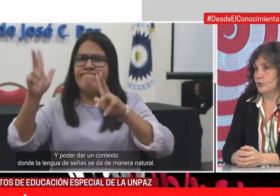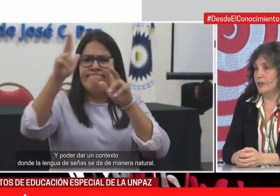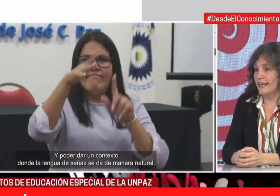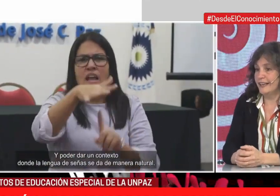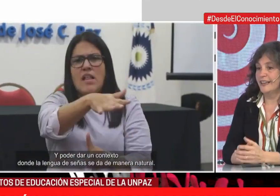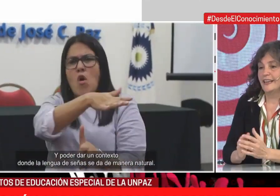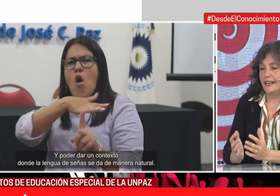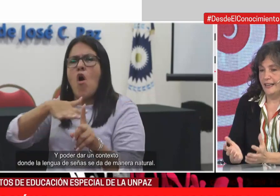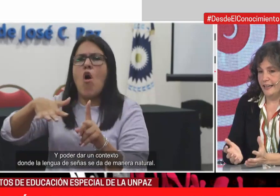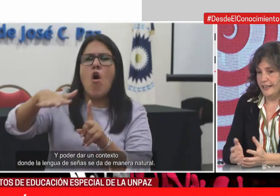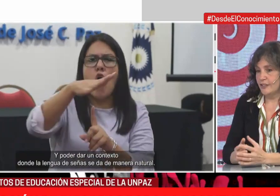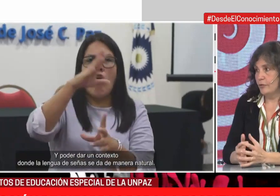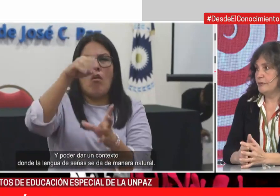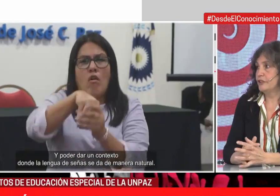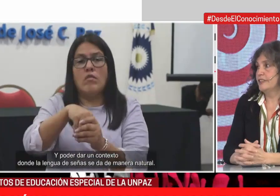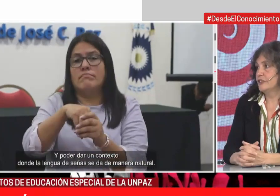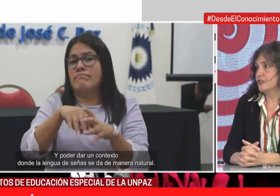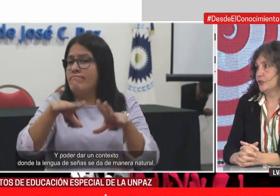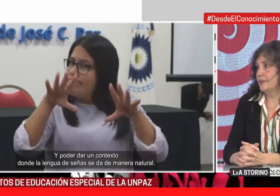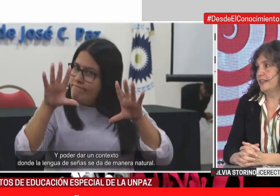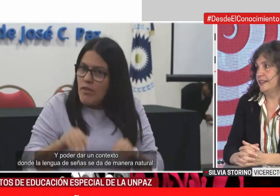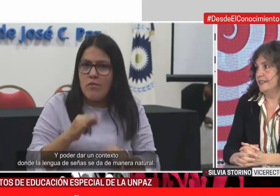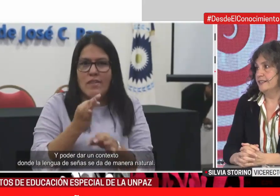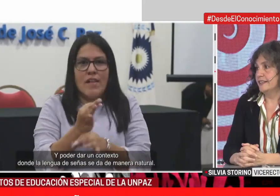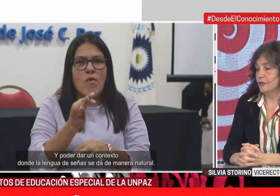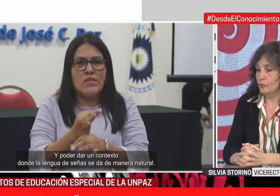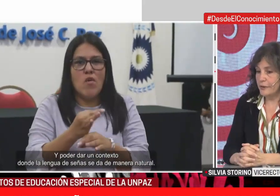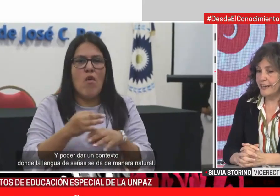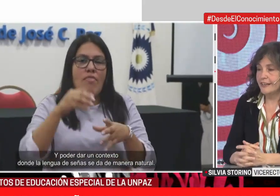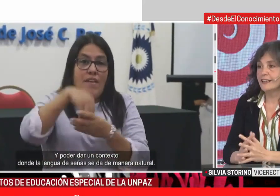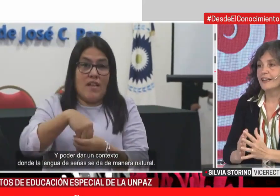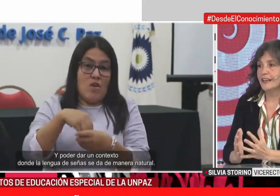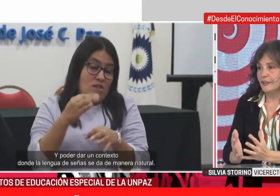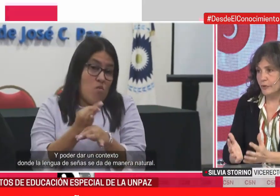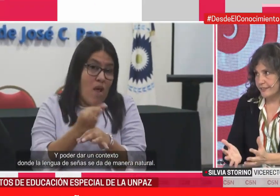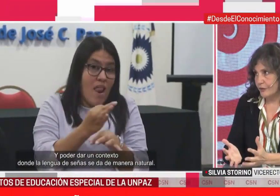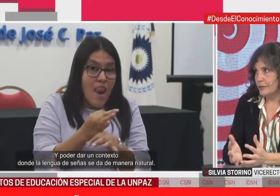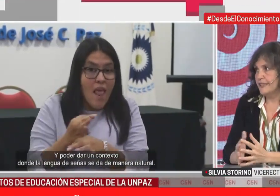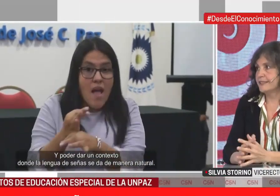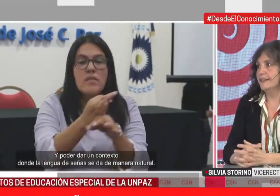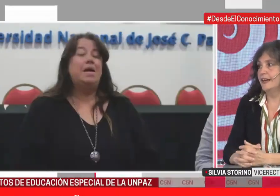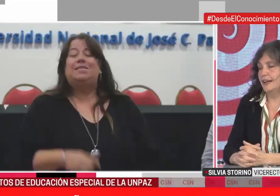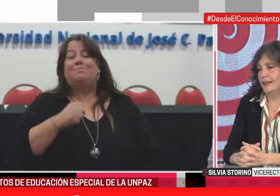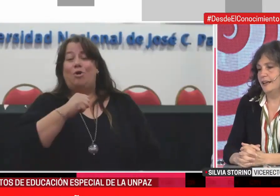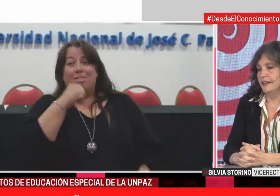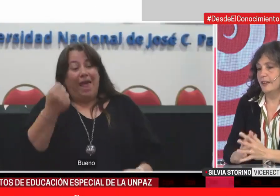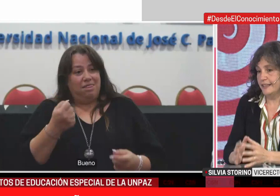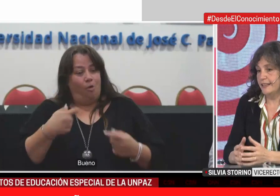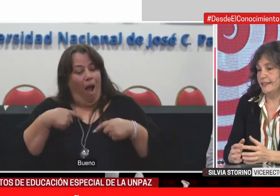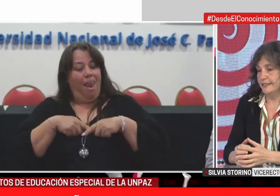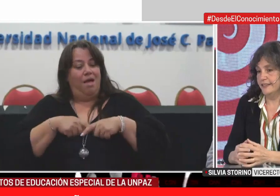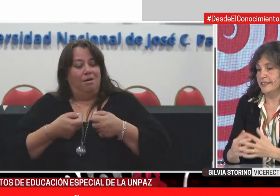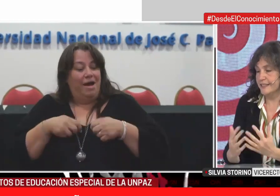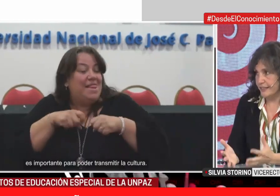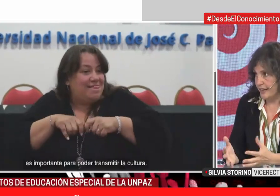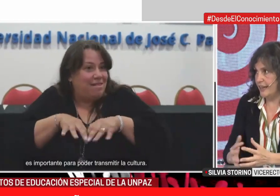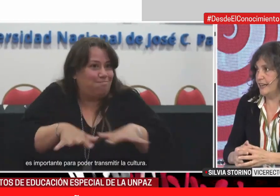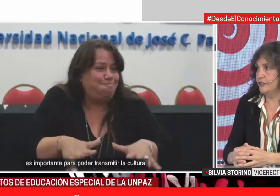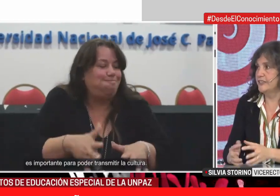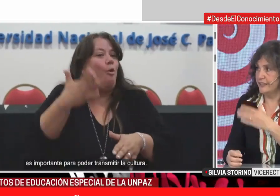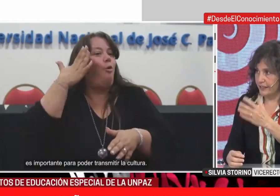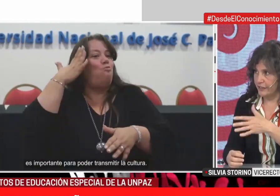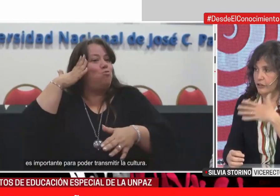desde su hogar. En esos momentos de zozobra y de incertidumbre, nuestra universidad, además de seguir